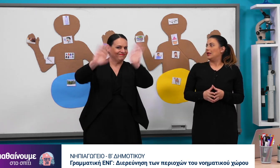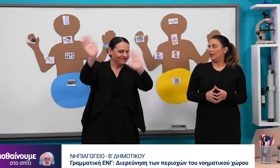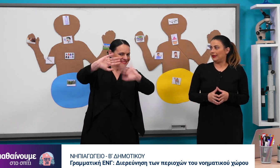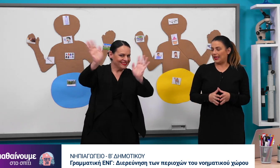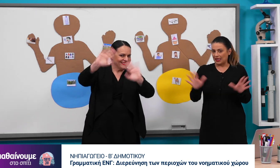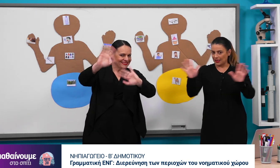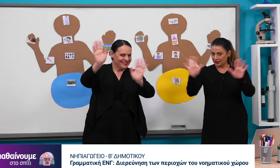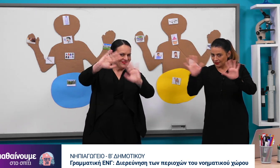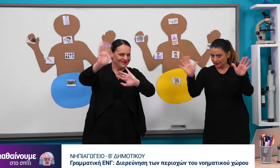Γεια σας.